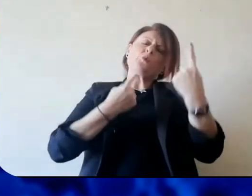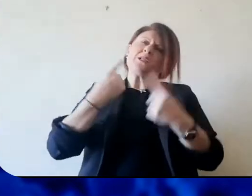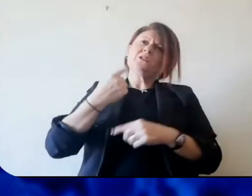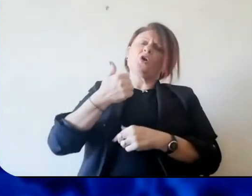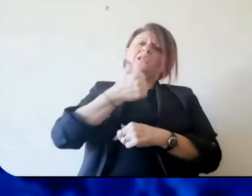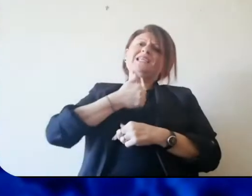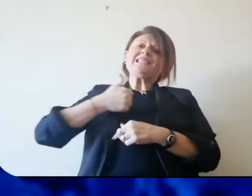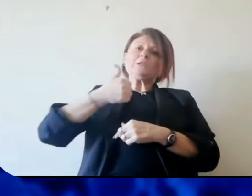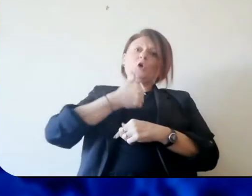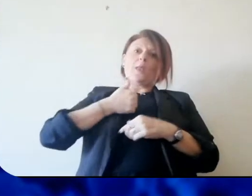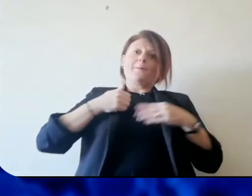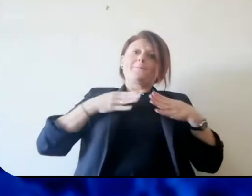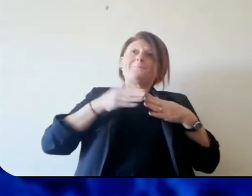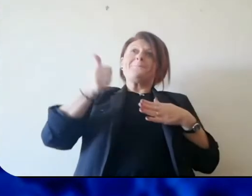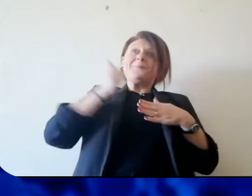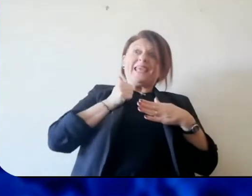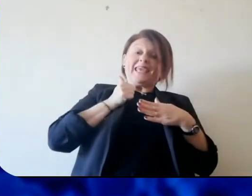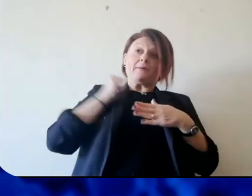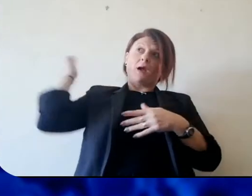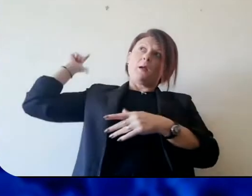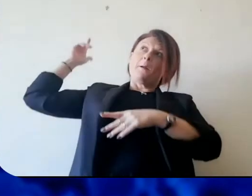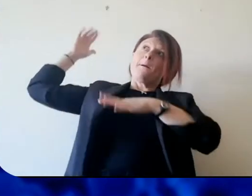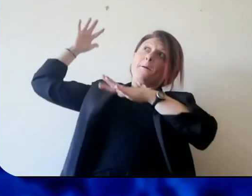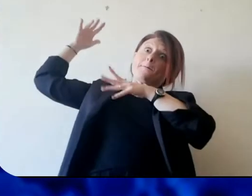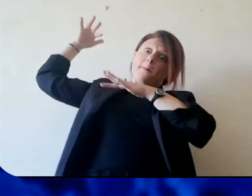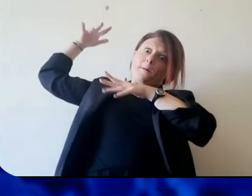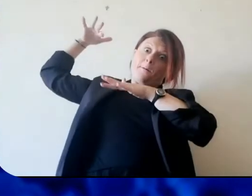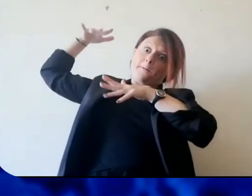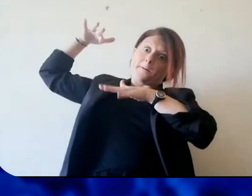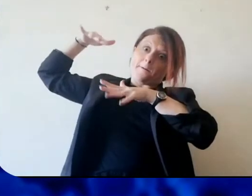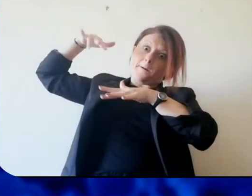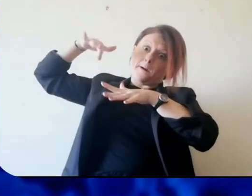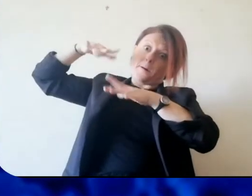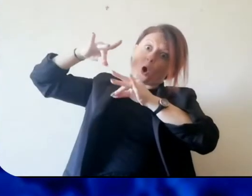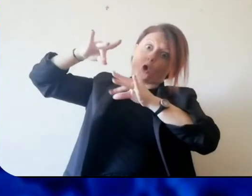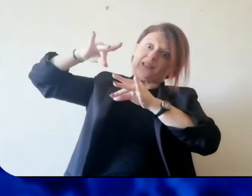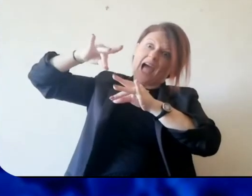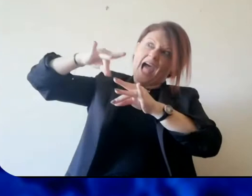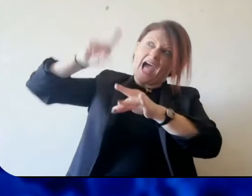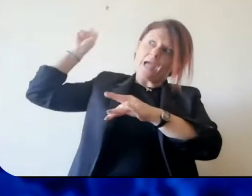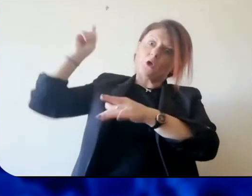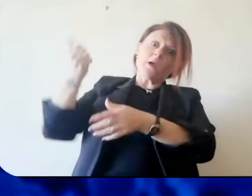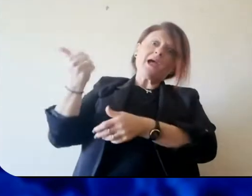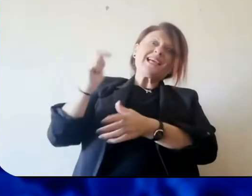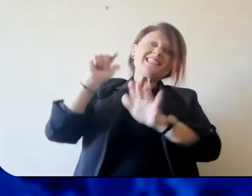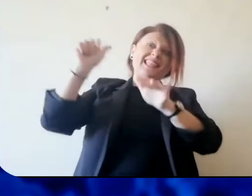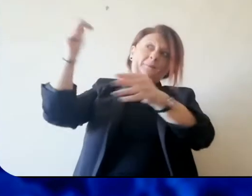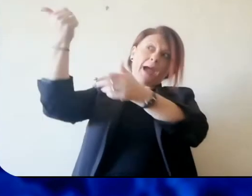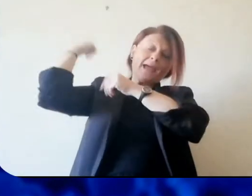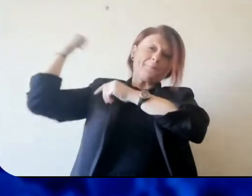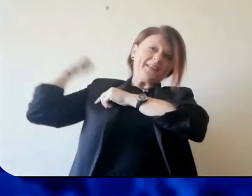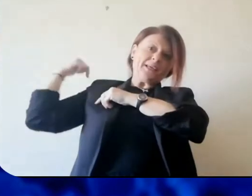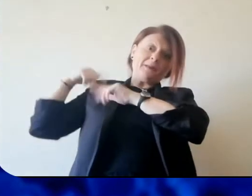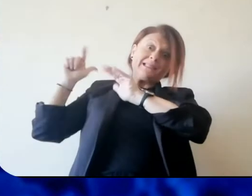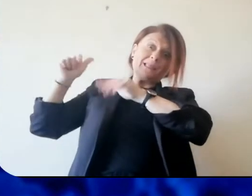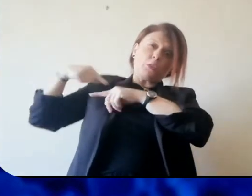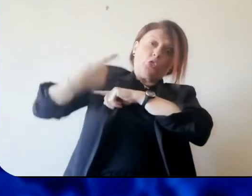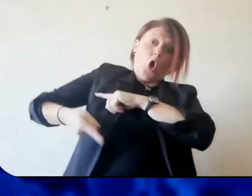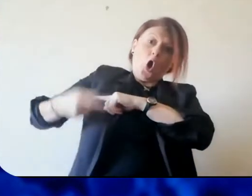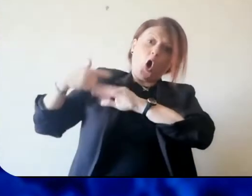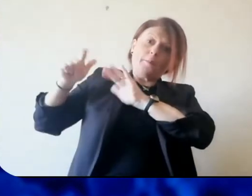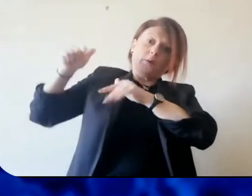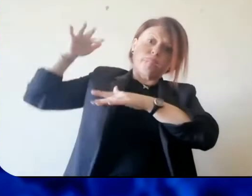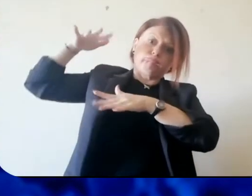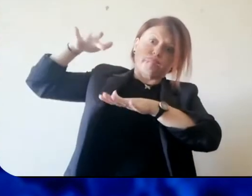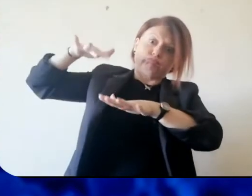in questa situazione di isolamento ci ha dato dei vantaggi, è chiaro che noi abbiamo un vantaggio di qualche settimana nei